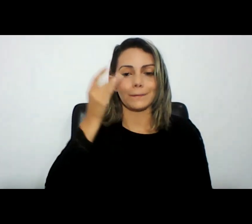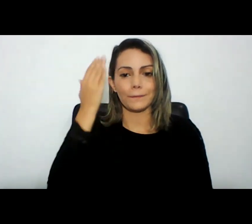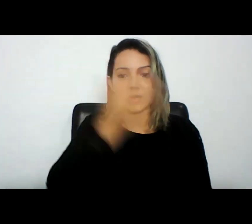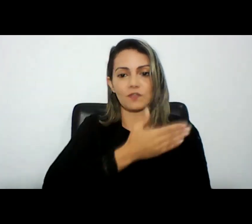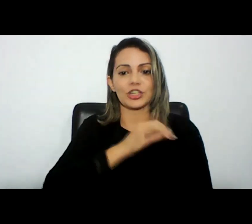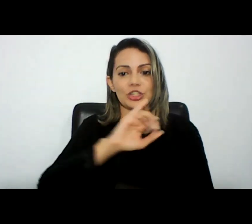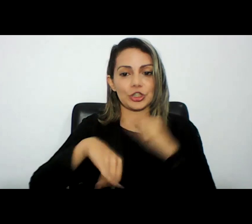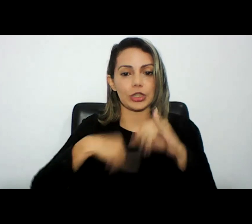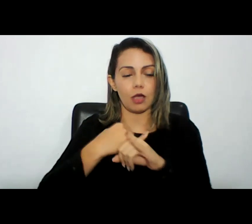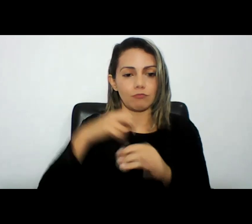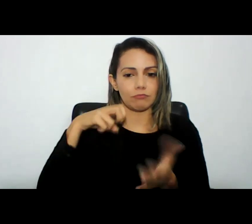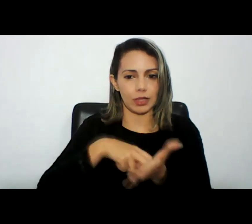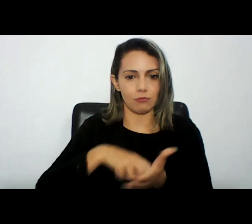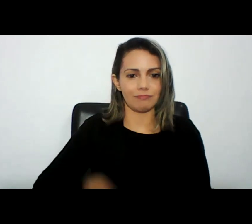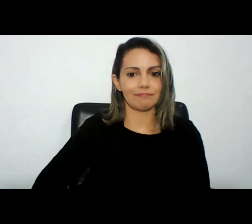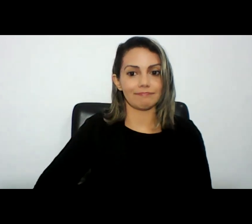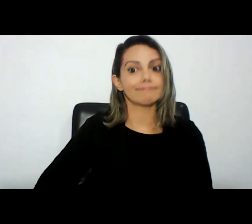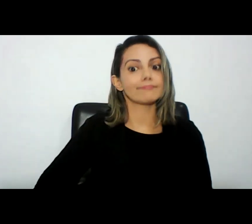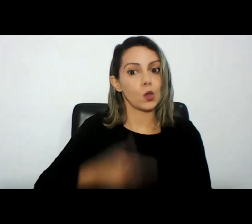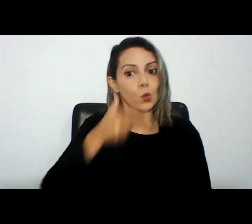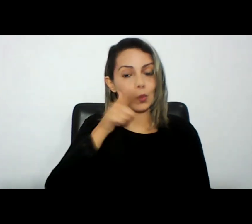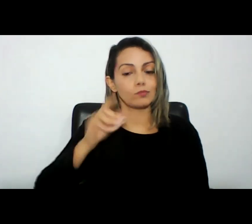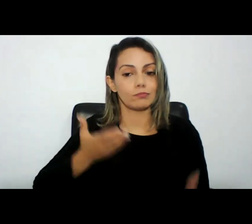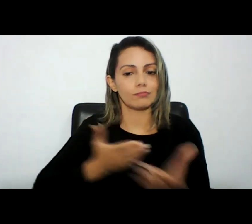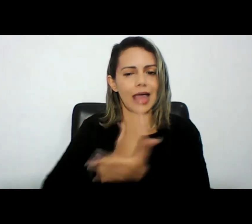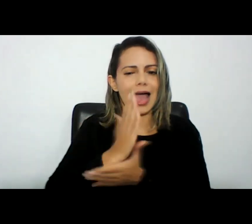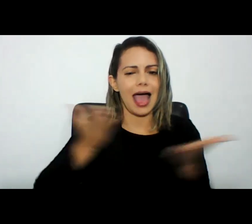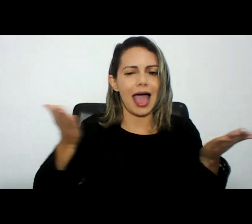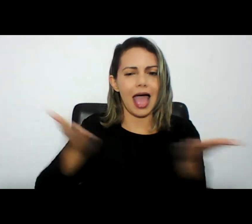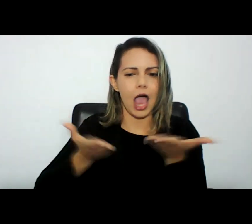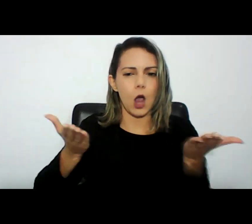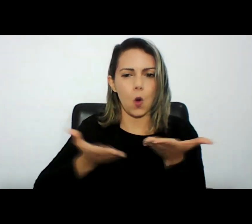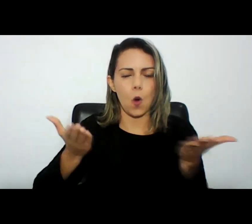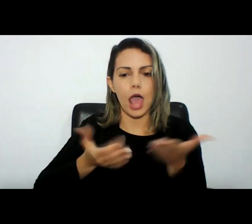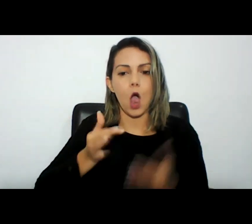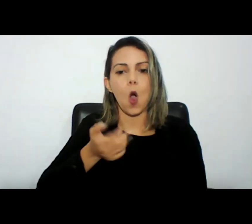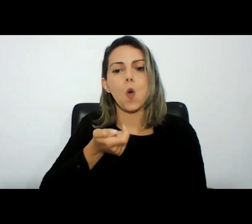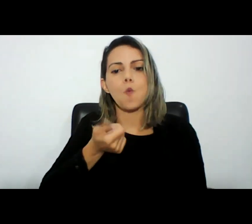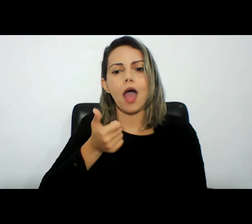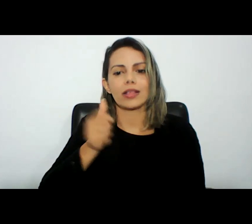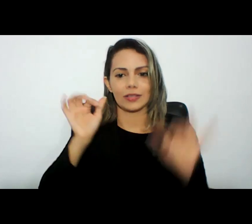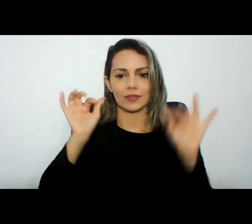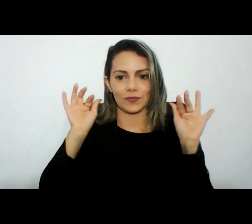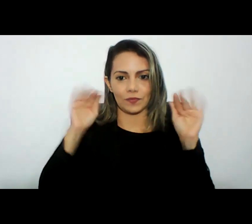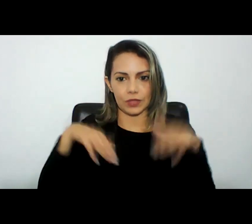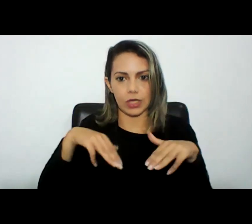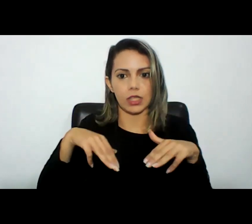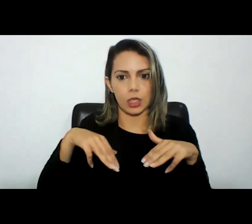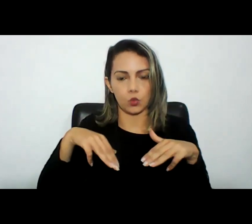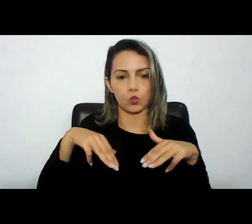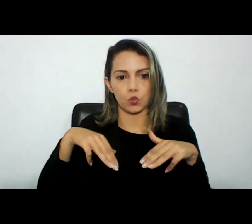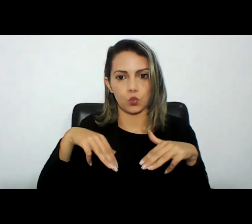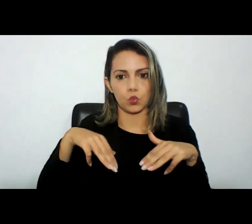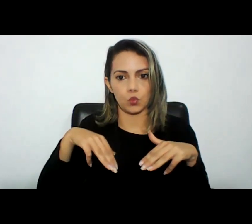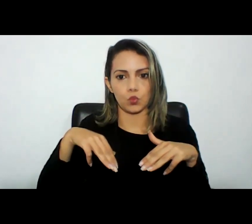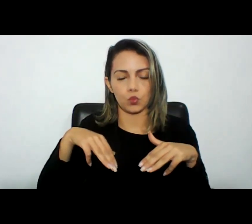agora inclusive está na fase de finalização e consequentemente na